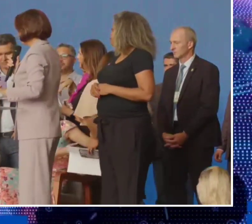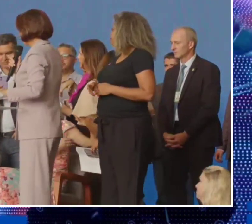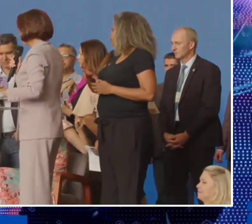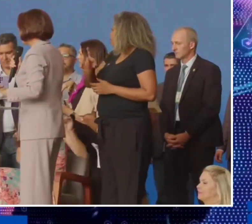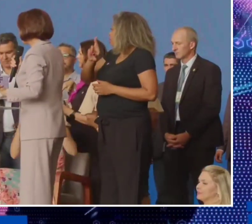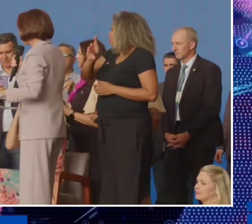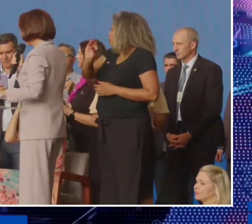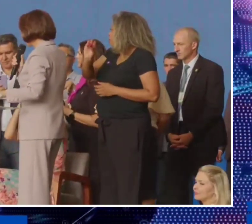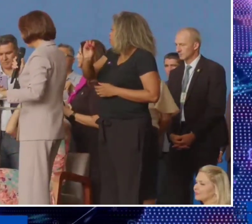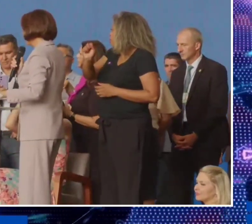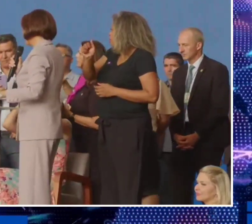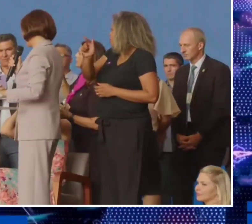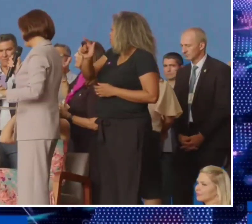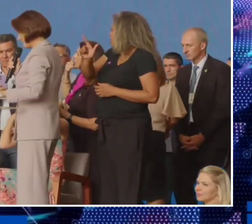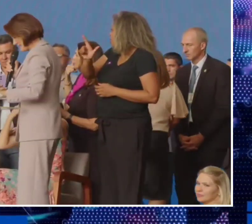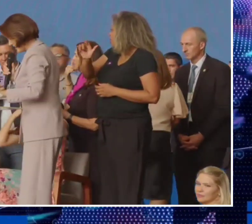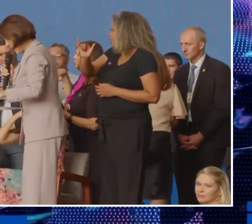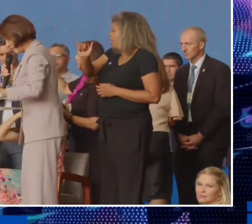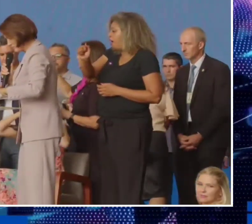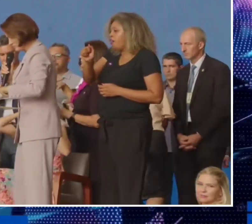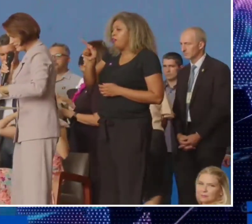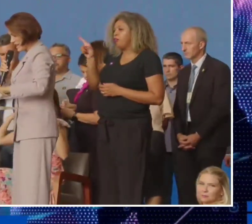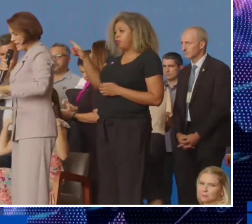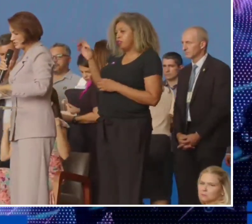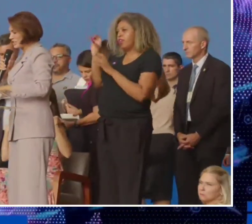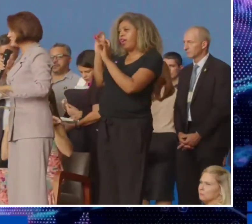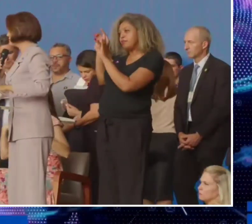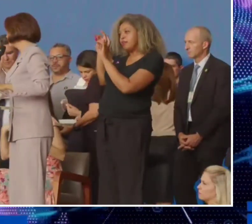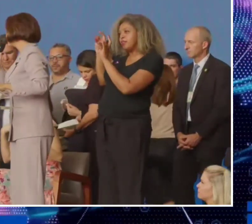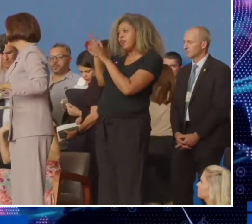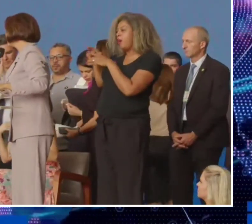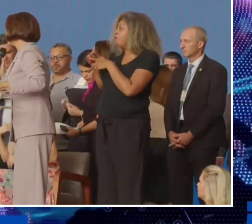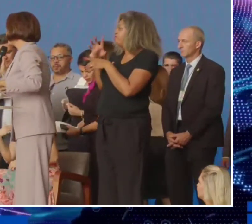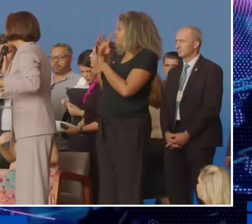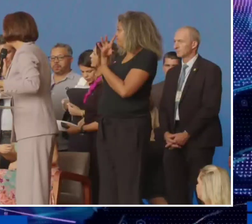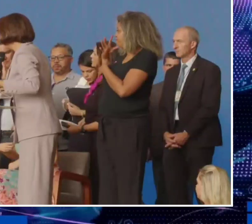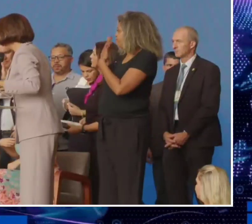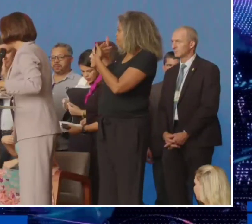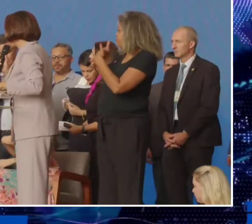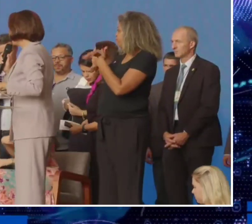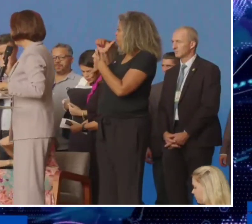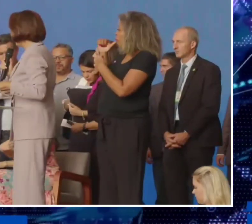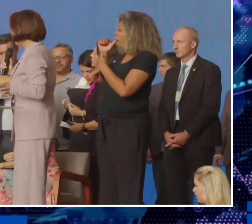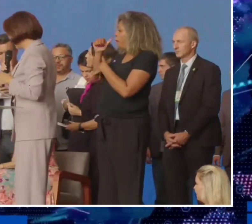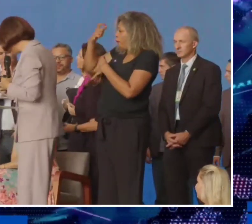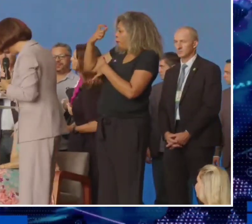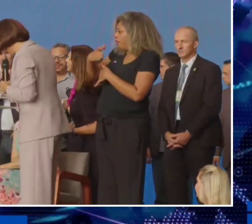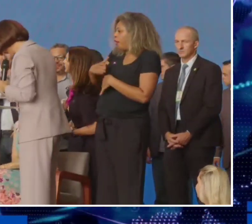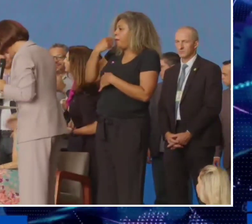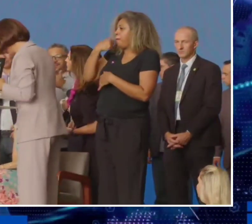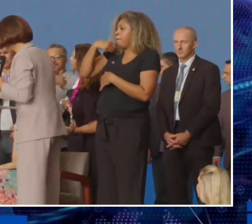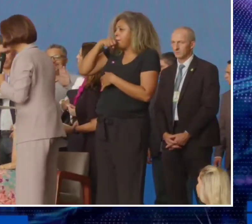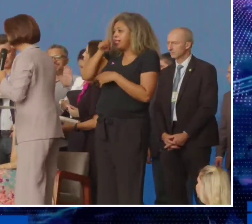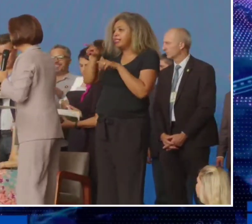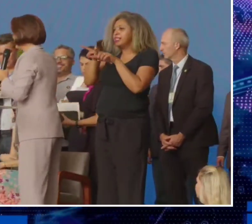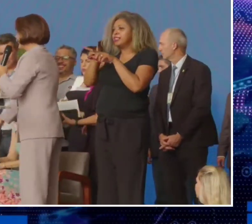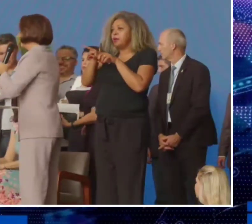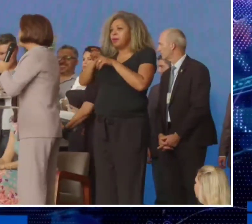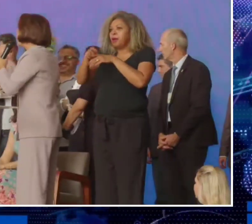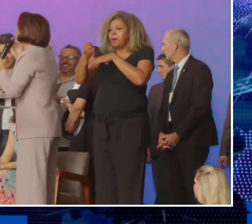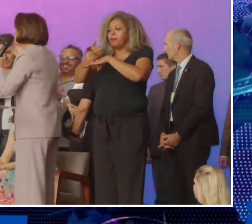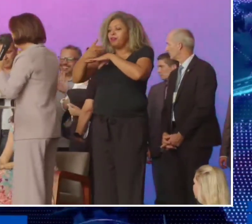Rosana, você sabe o quanto você é especial. Eu te admiro muito como mulher, como mãe, como jornalista.